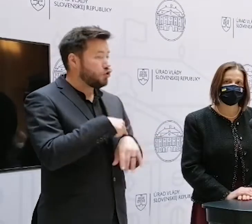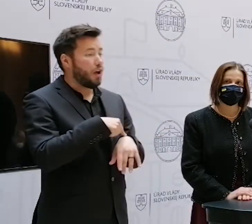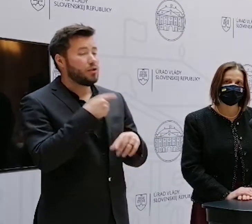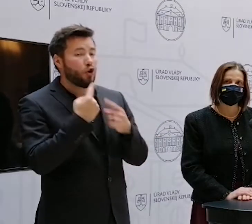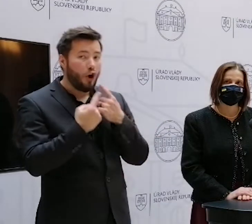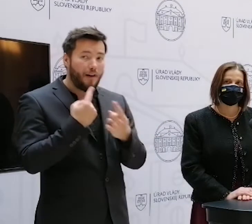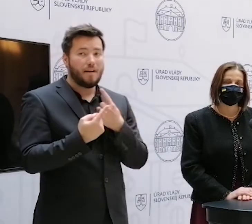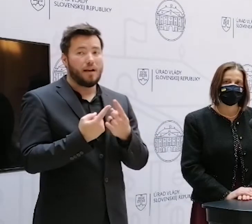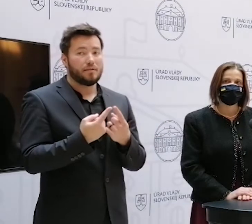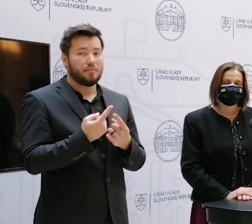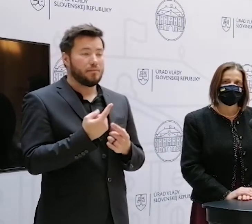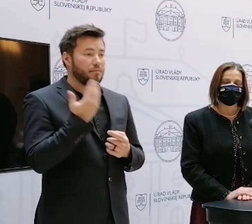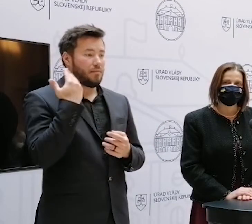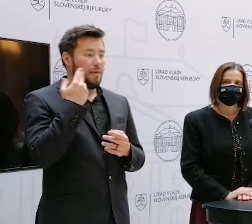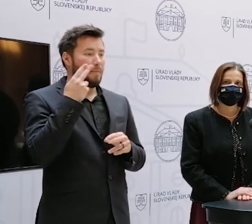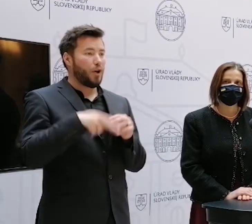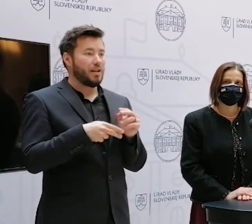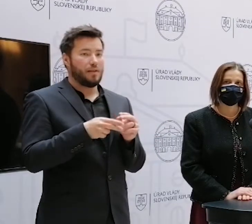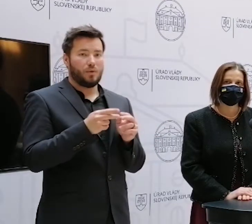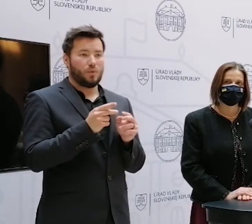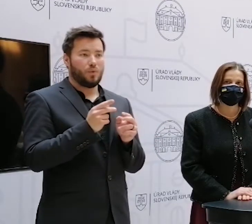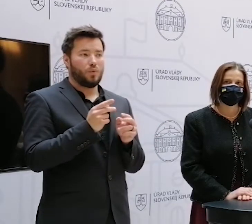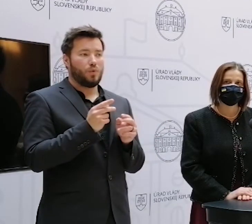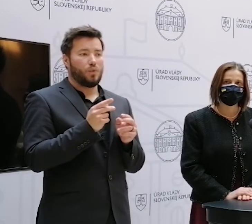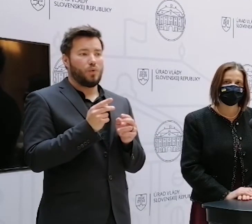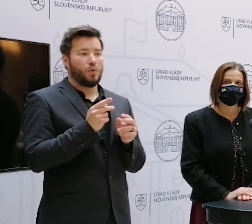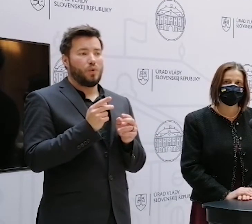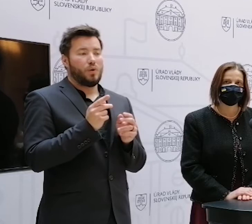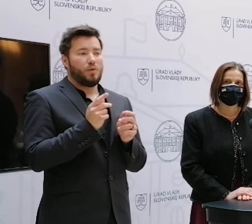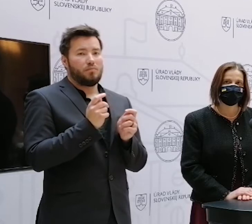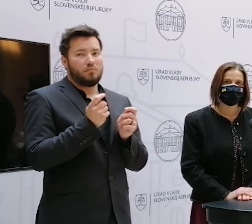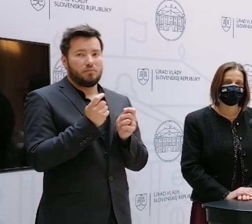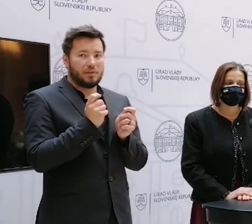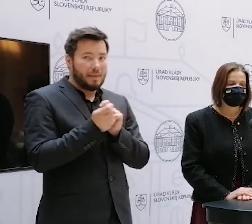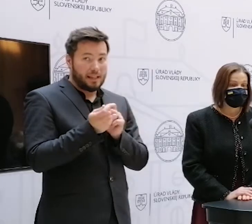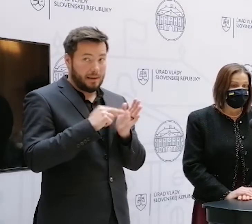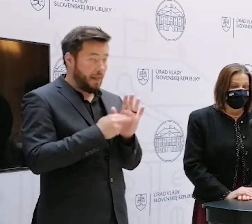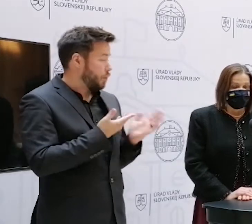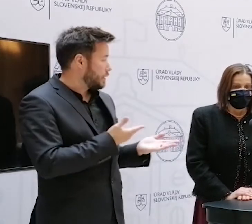zmeny? Na poslednú chvíľu boli sme toho svetkami v minulosti, v tlaku kolegičných partnerov a regiónov konkrétne?